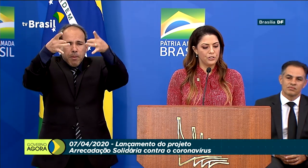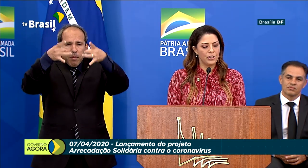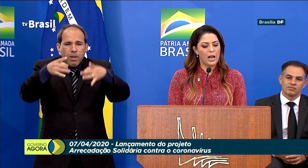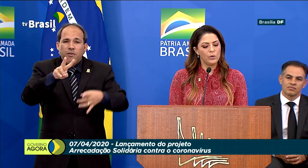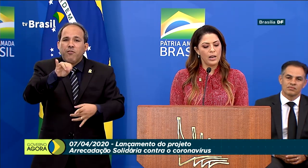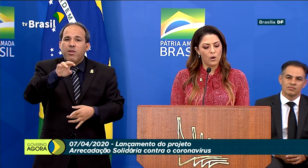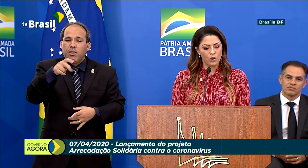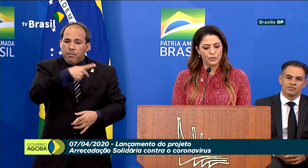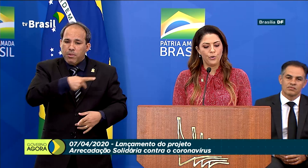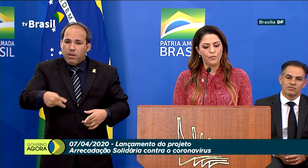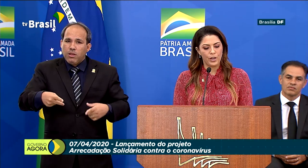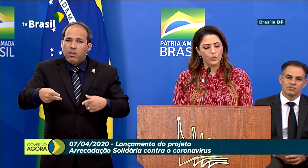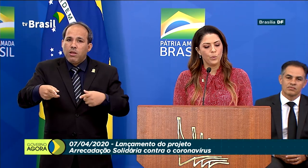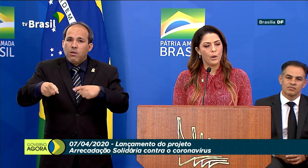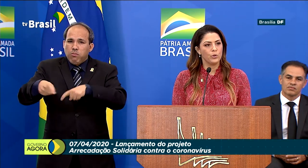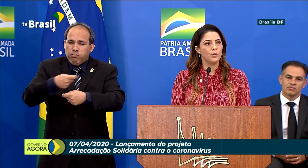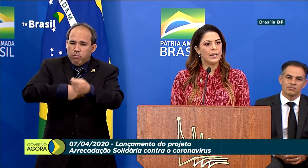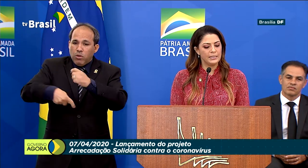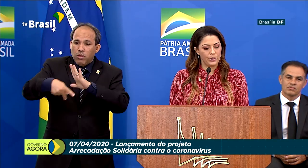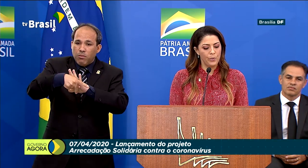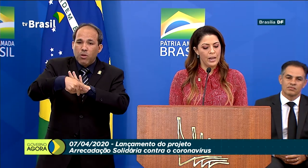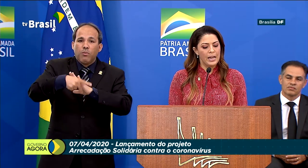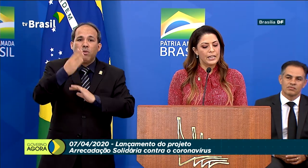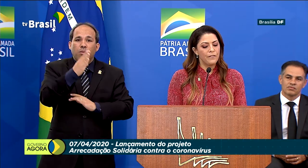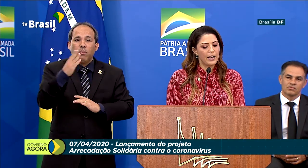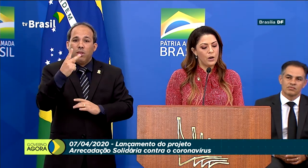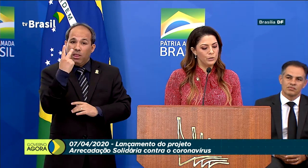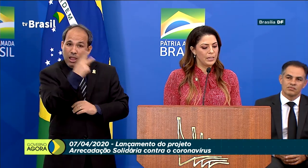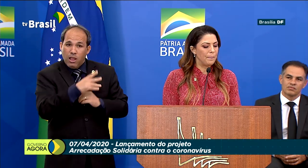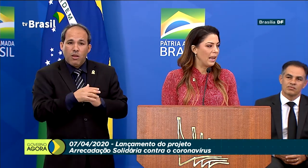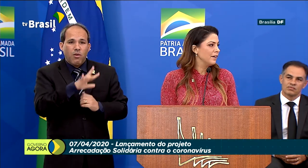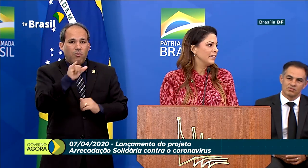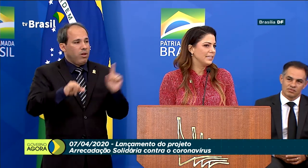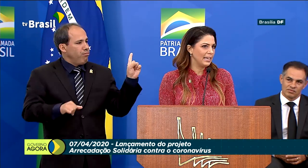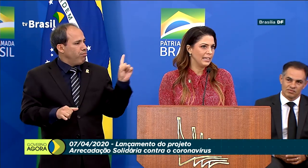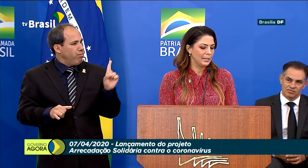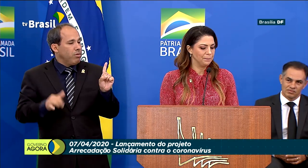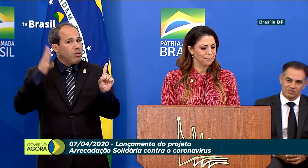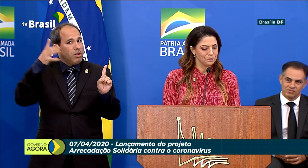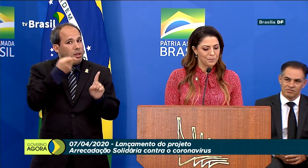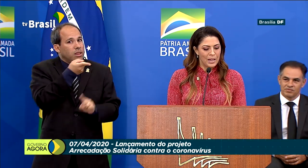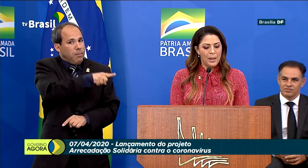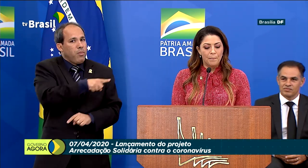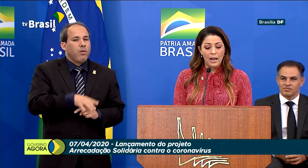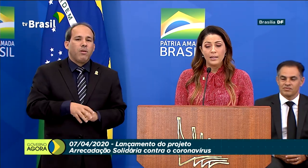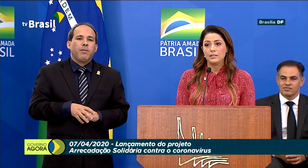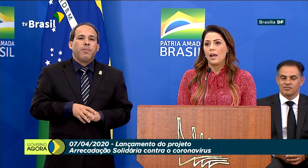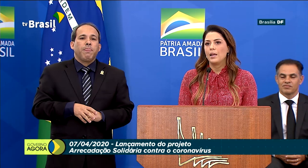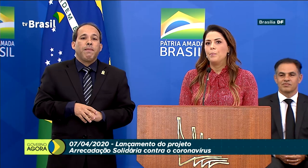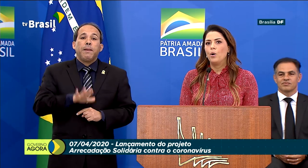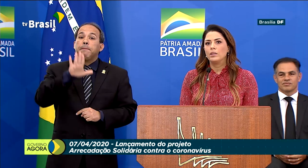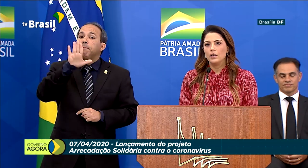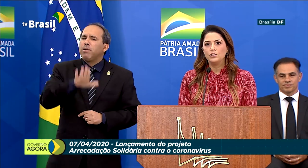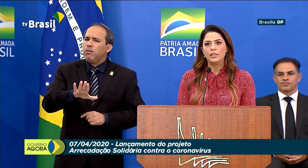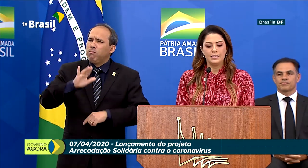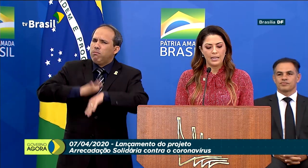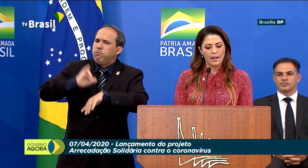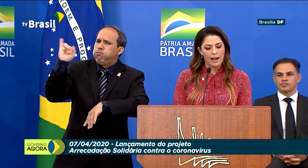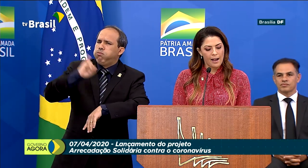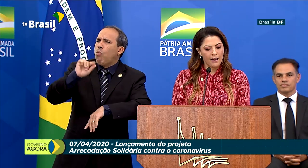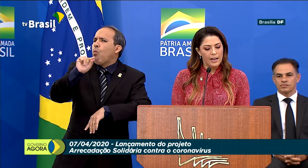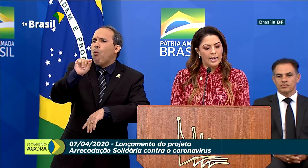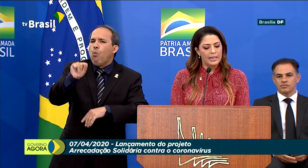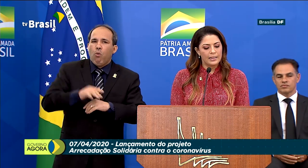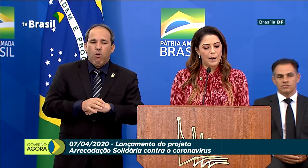-presidente de agronegócio e governo do Banco do Brasil, que fará uso da palavra em seguida. Mas é importante